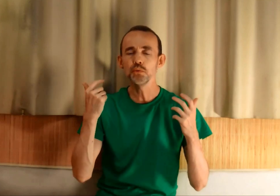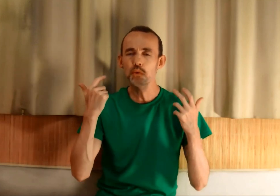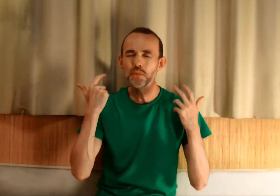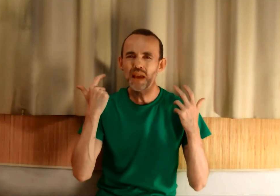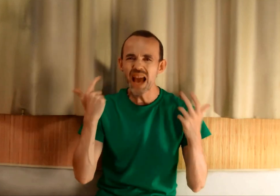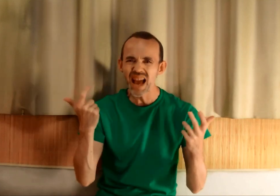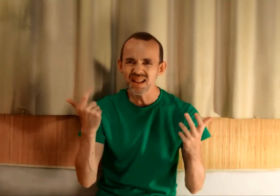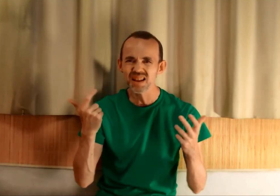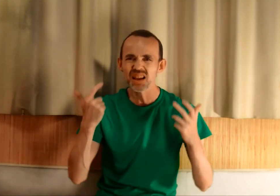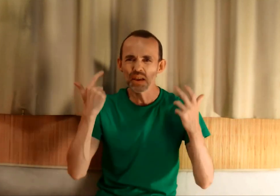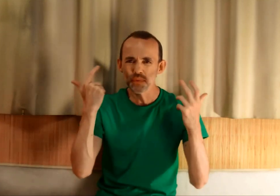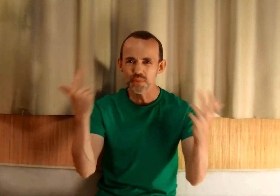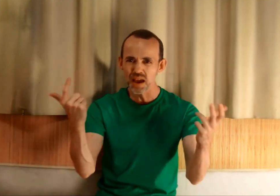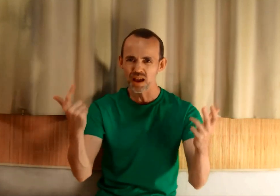vous devez être et faire.